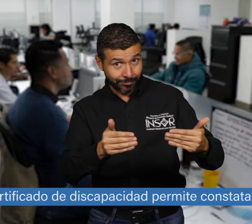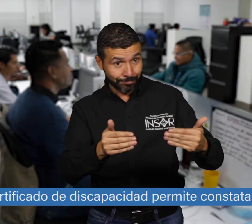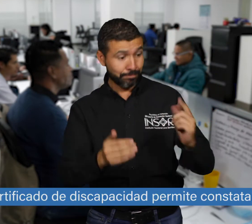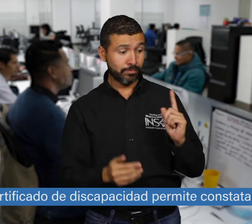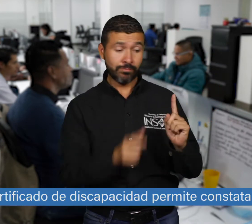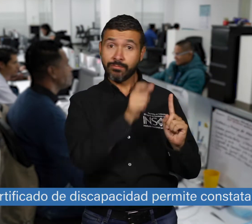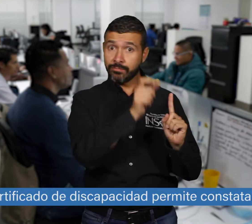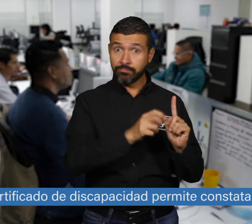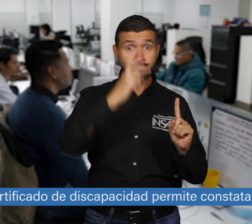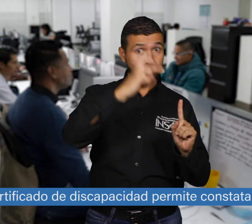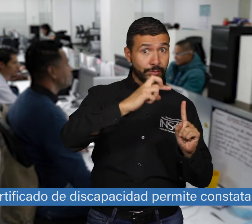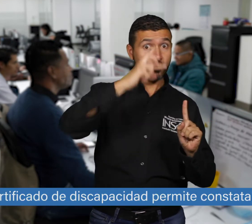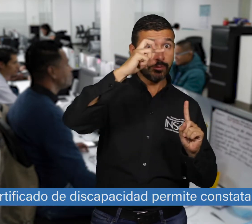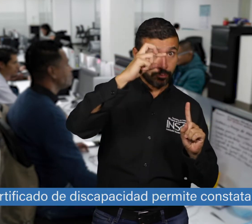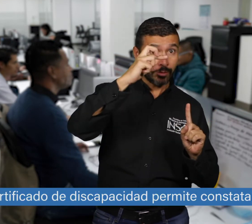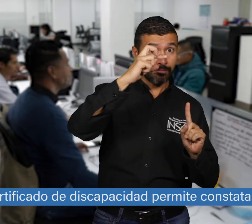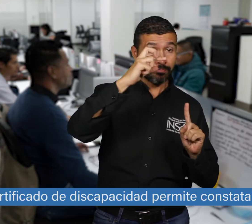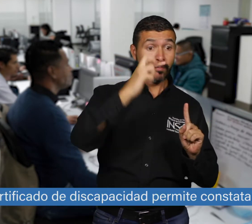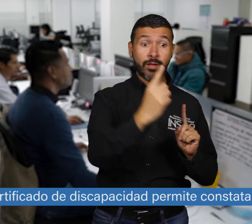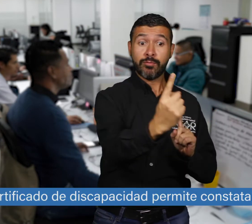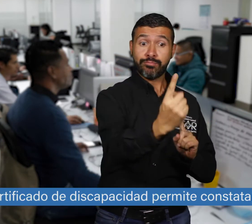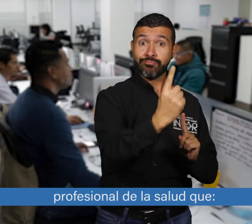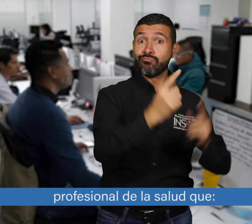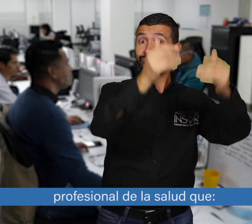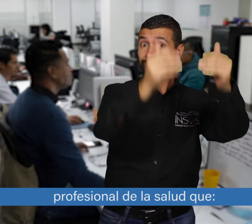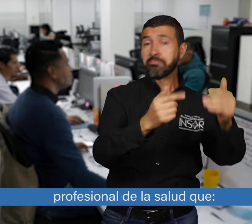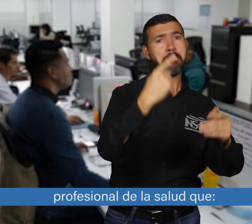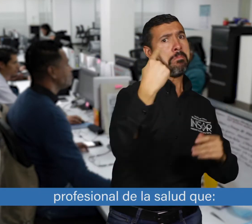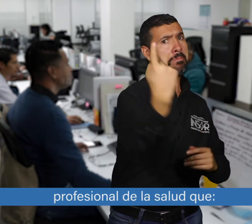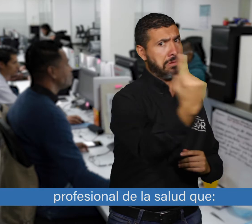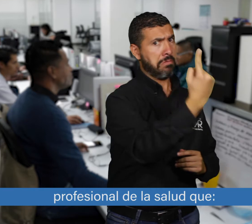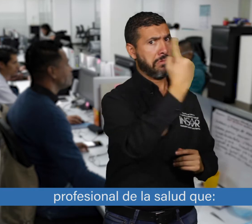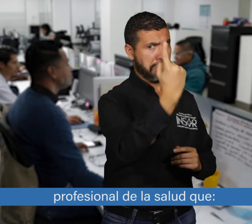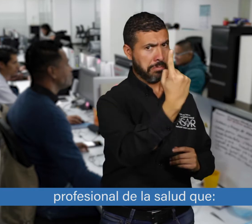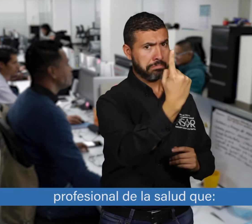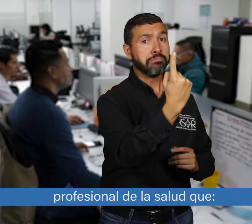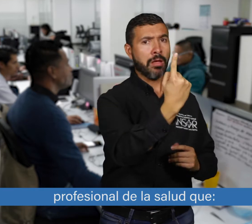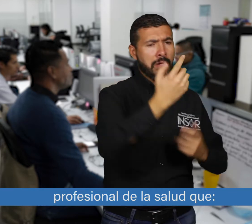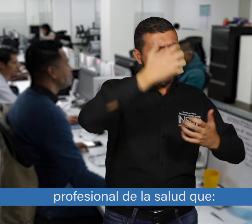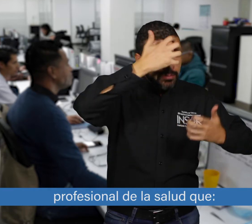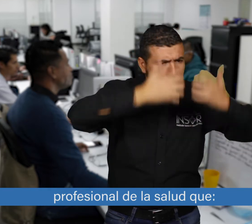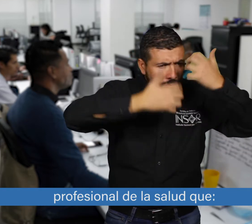El certificado de discapacidad permite constatar por un profesional de la salud que